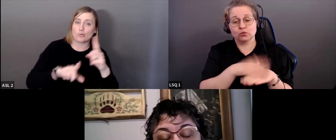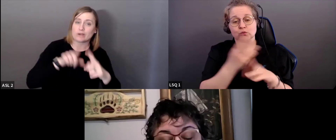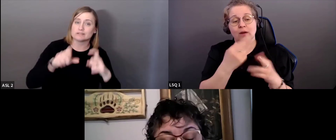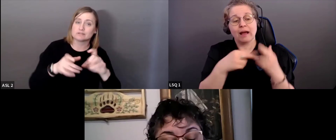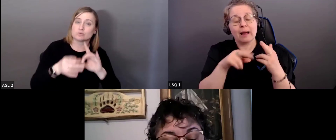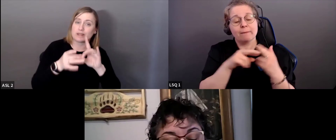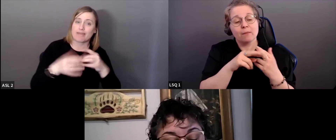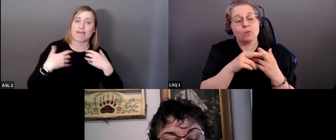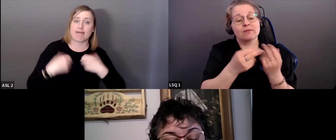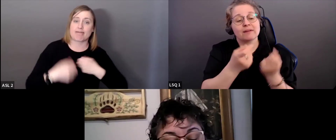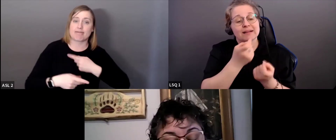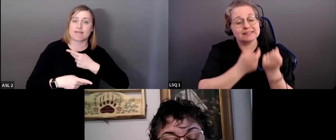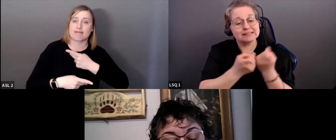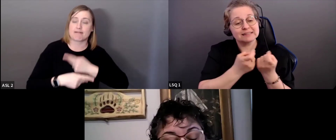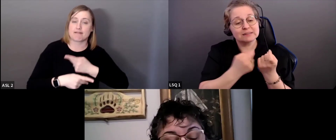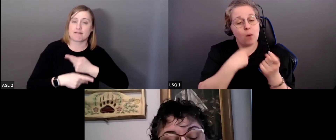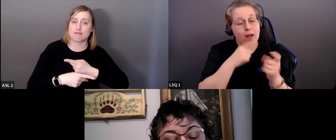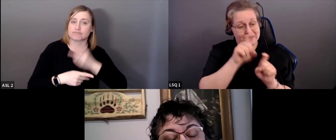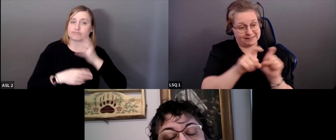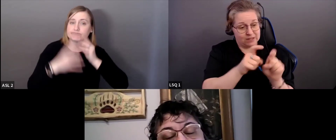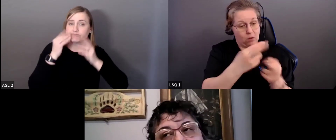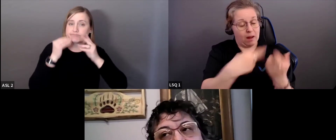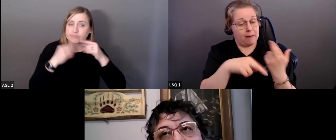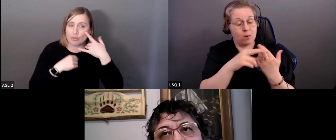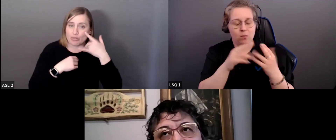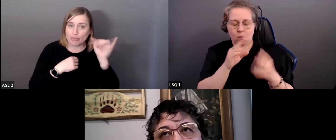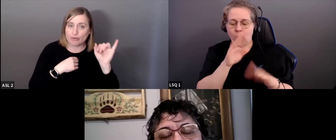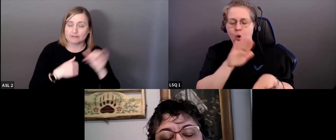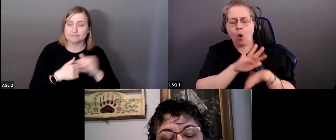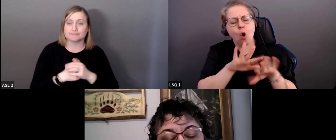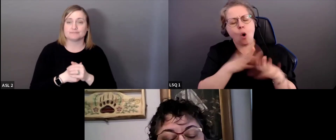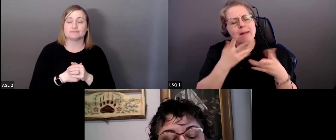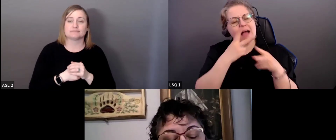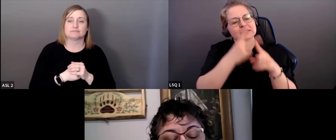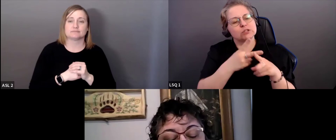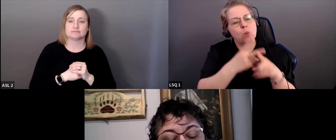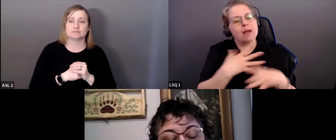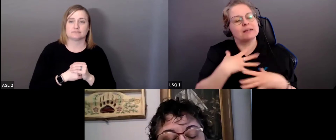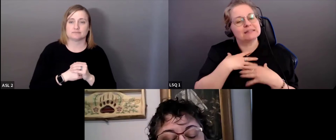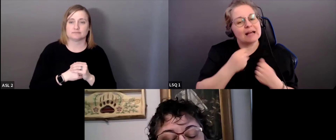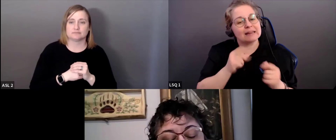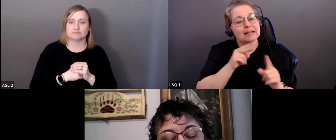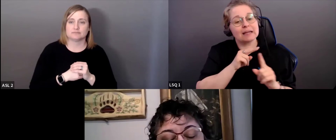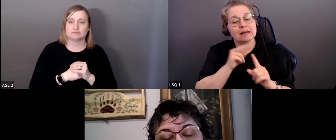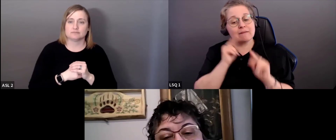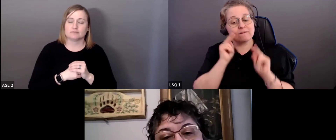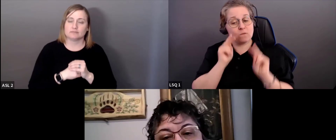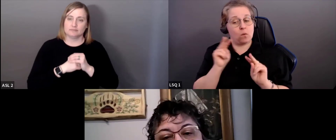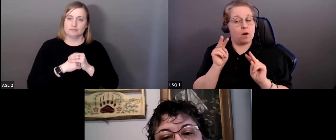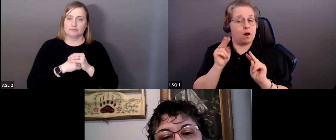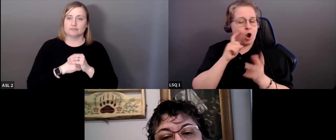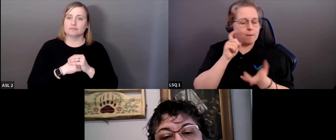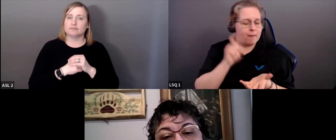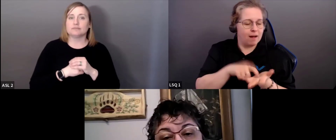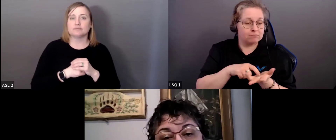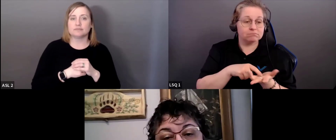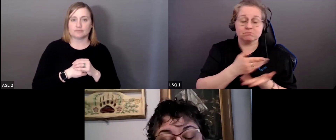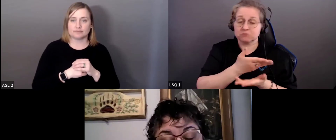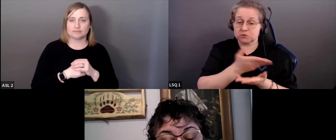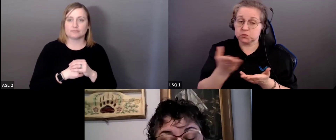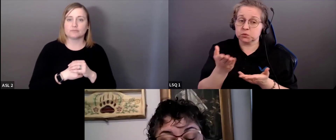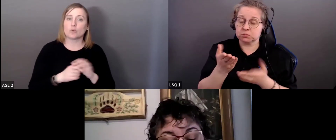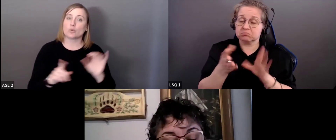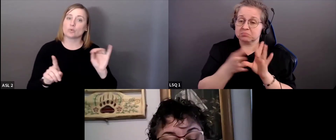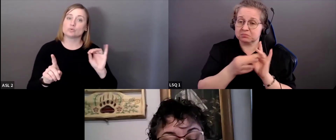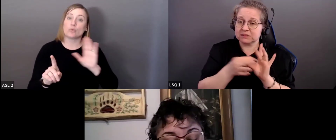à des questions sur la façon dont les soins de santé sont perçus. Et vous avez expliqué que